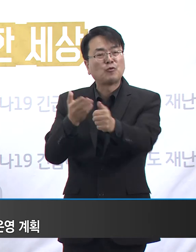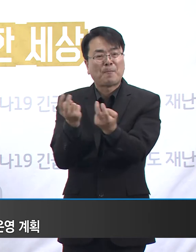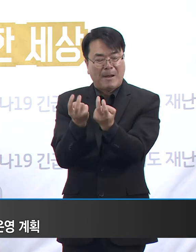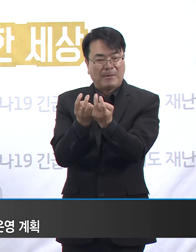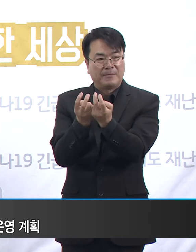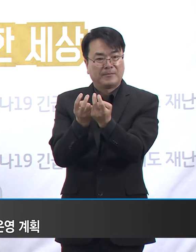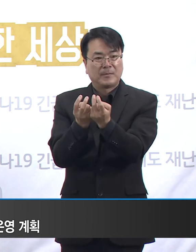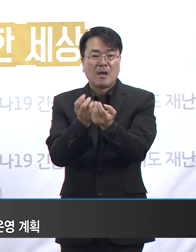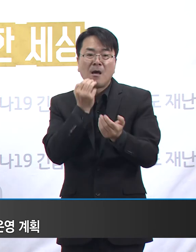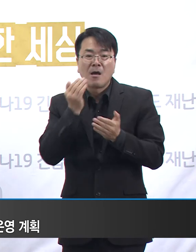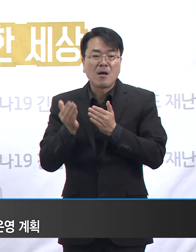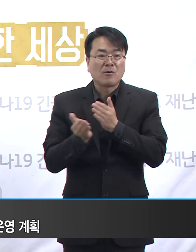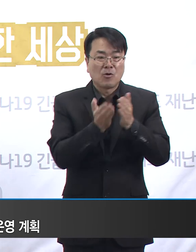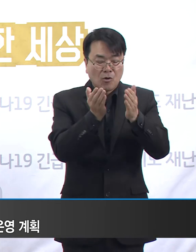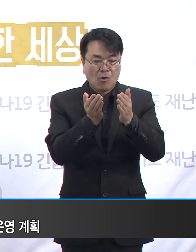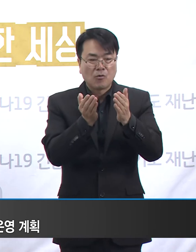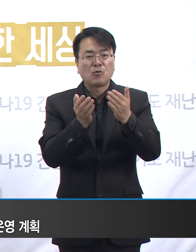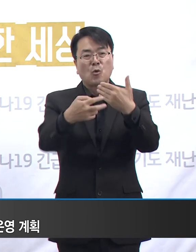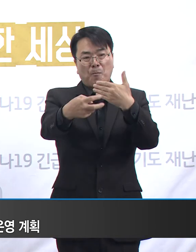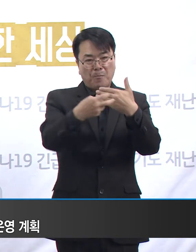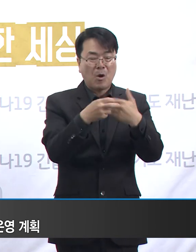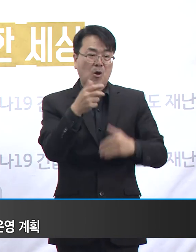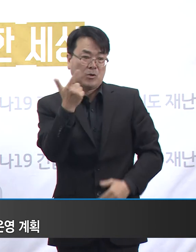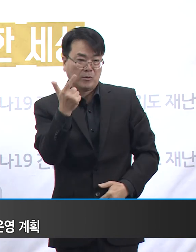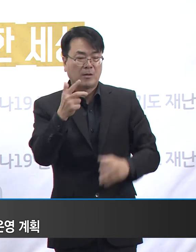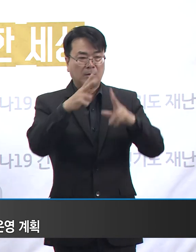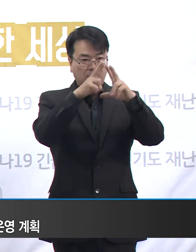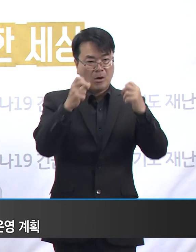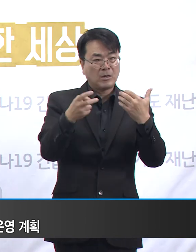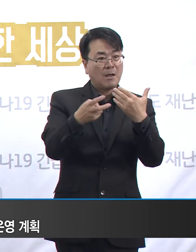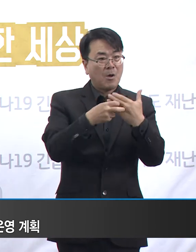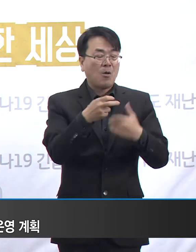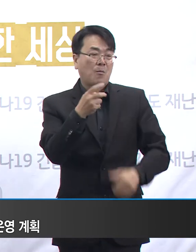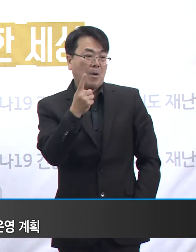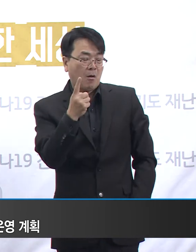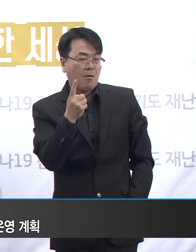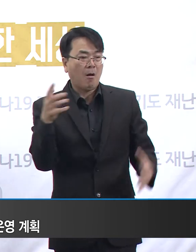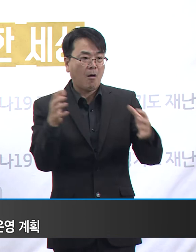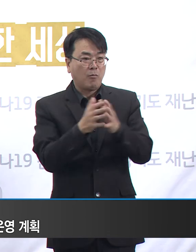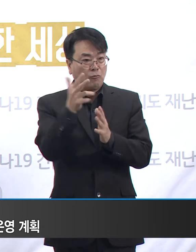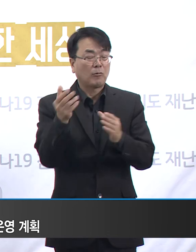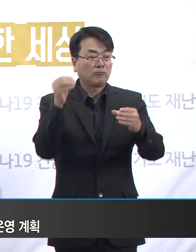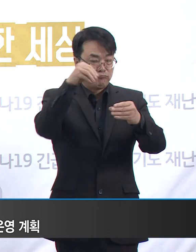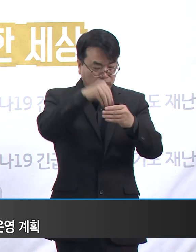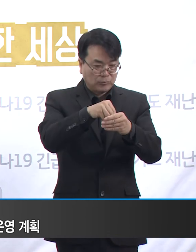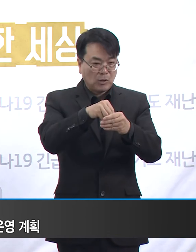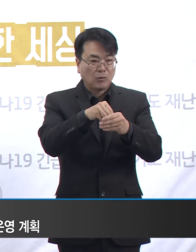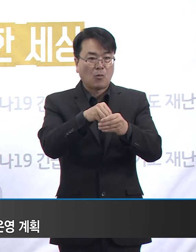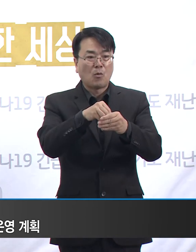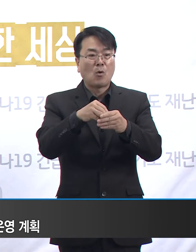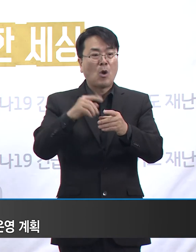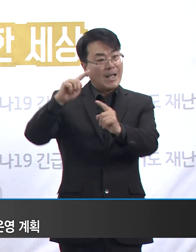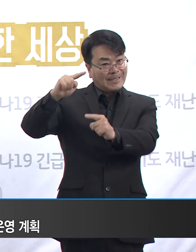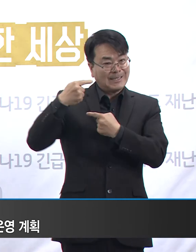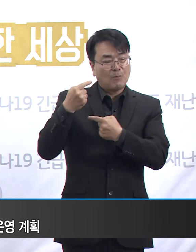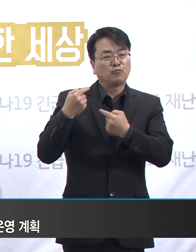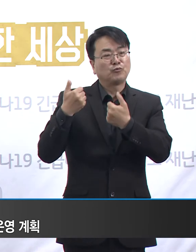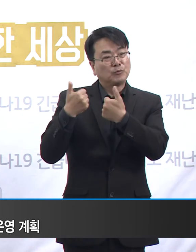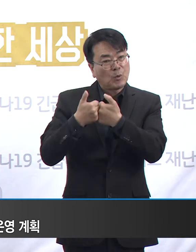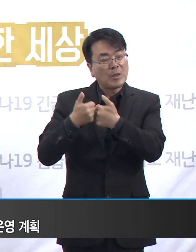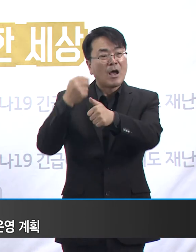경기도 의료원 6개 병원과 성남시 의료원이 참여하고 경기도 코로나19 전문가 자문위원회, 경기도